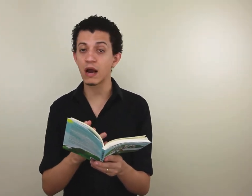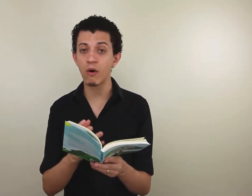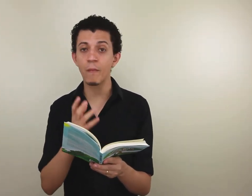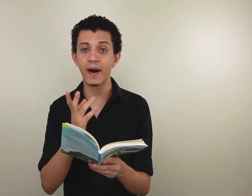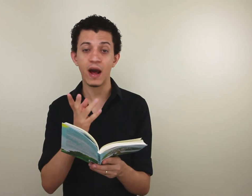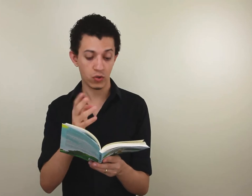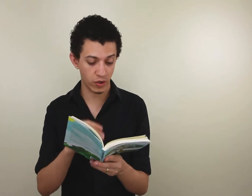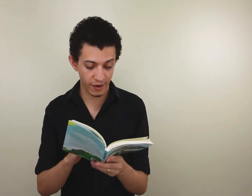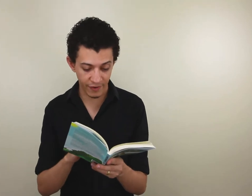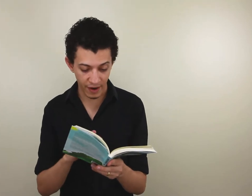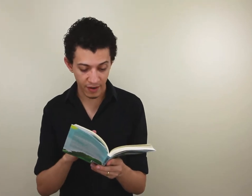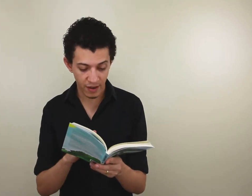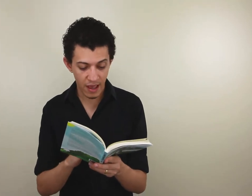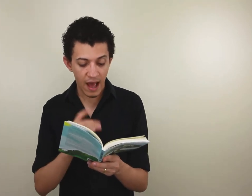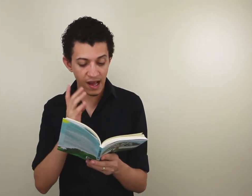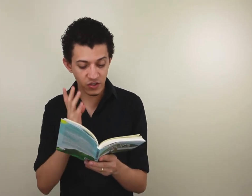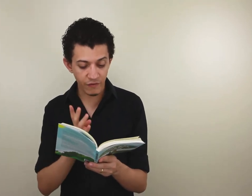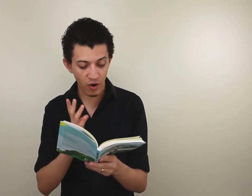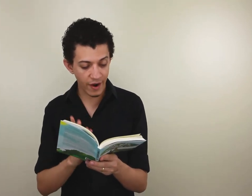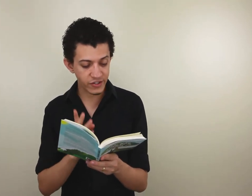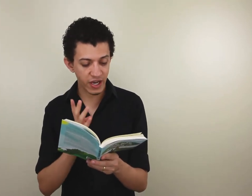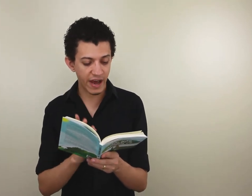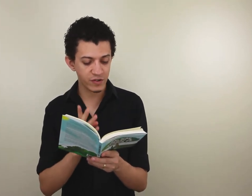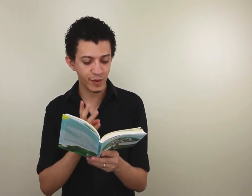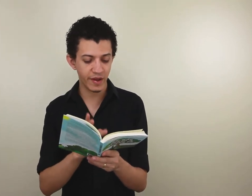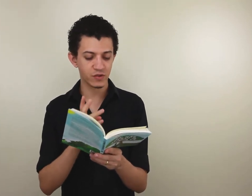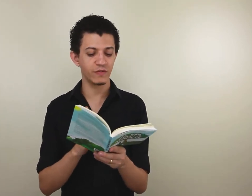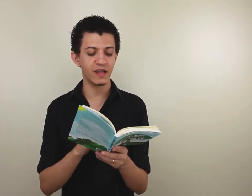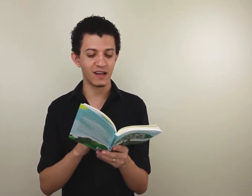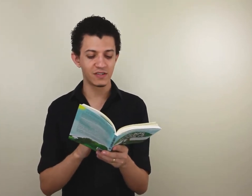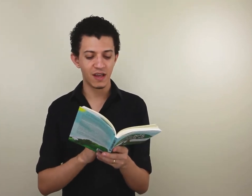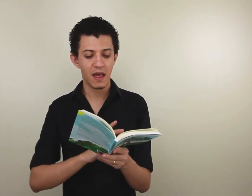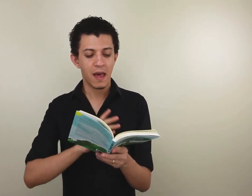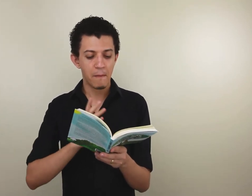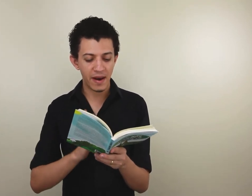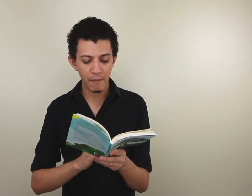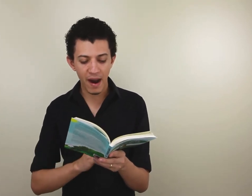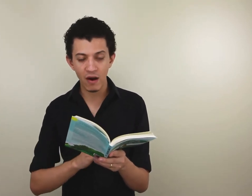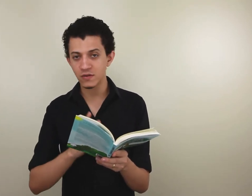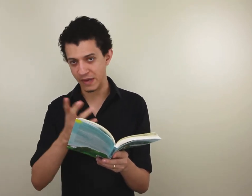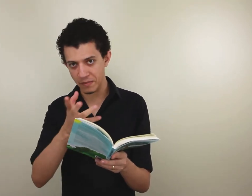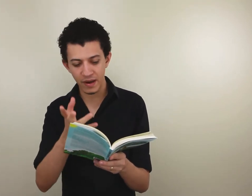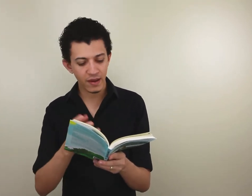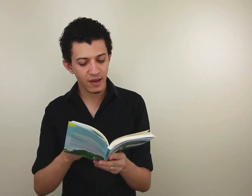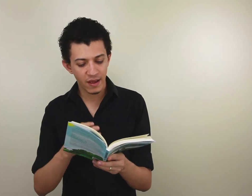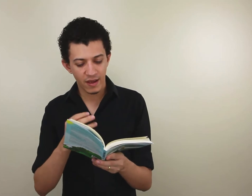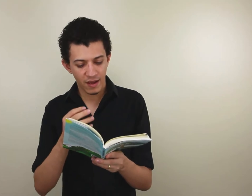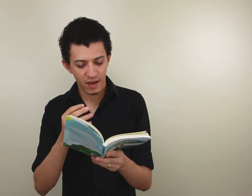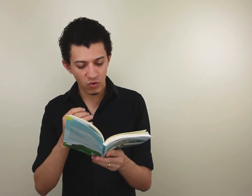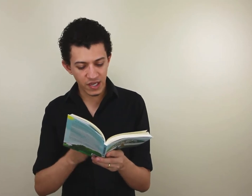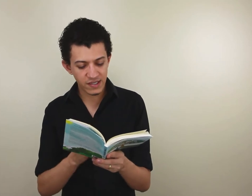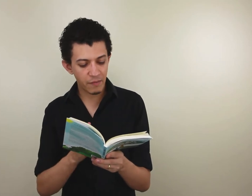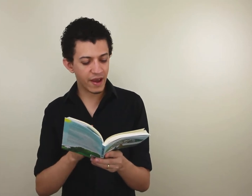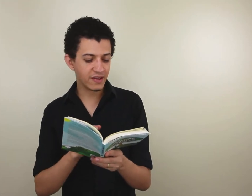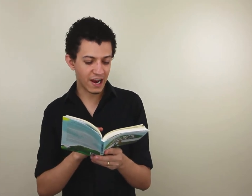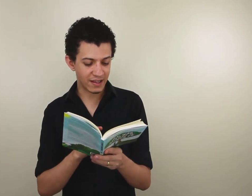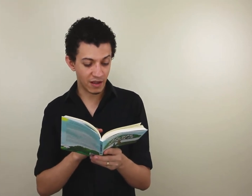saguão para autografar. Às 9 horas chegaram os primeiros convidados. Maria Barros, minha mãe, os recebia à entrada.